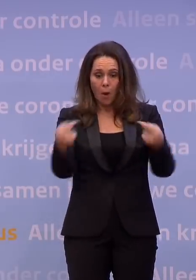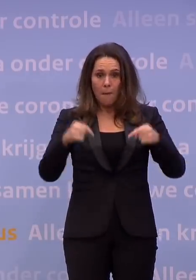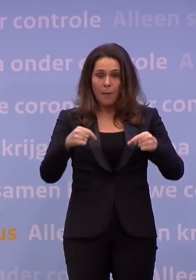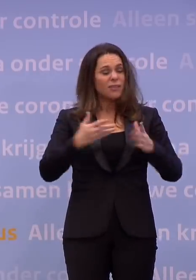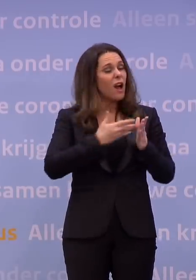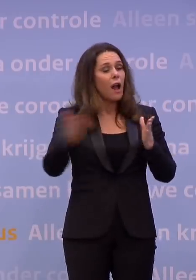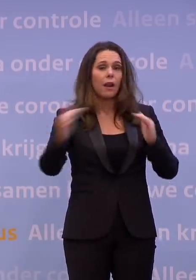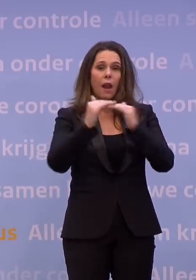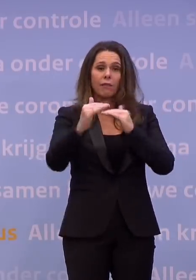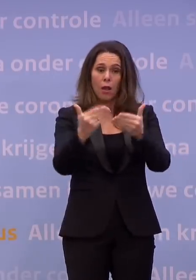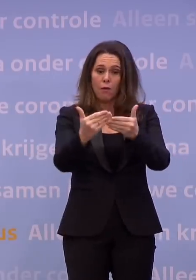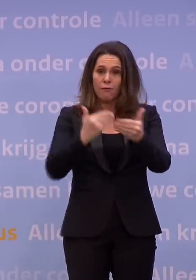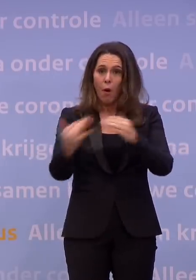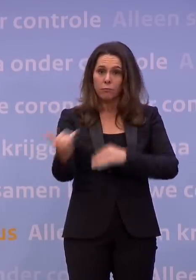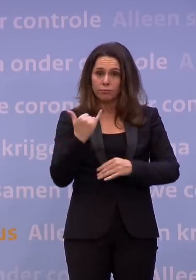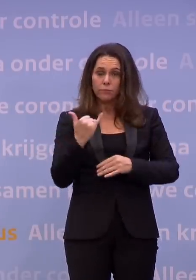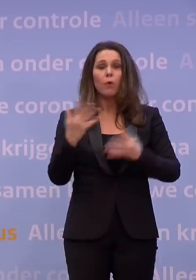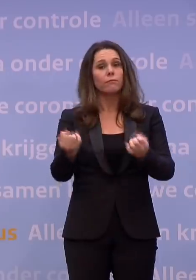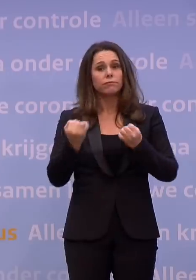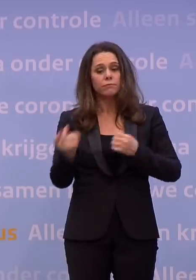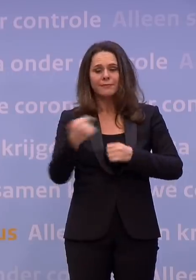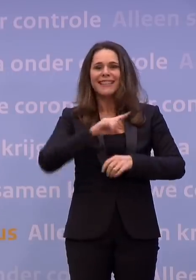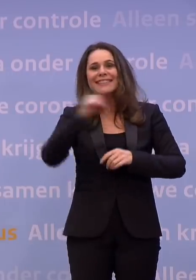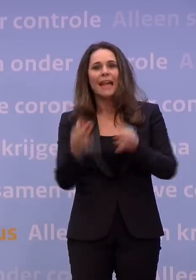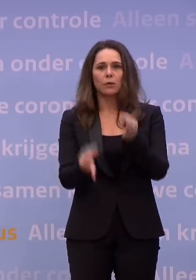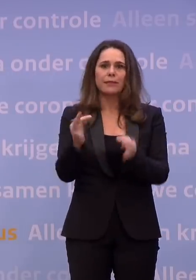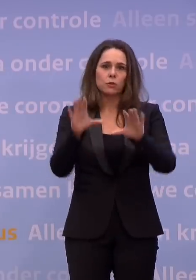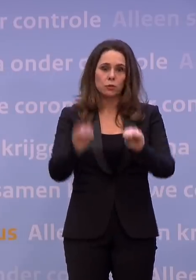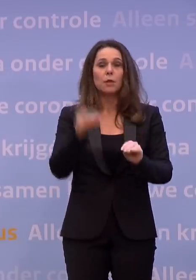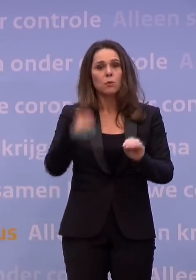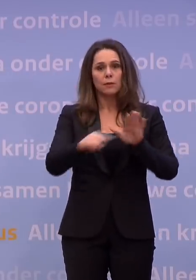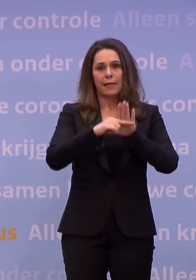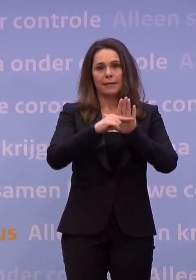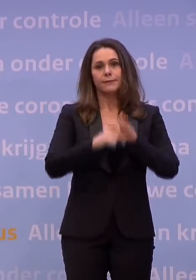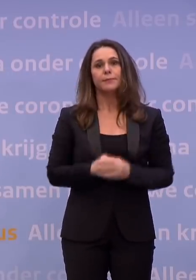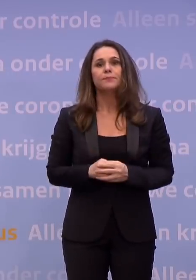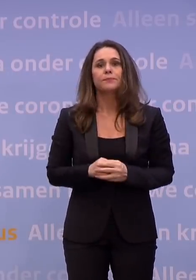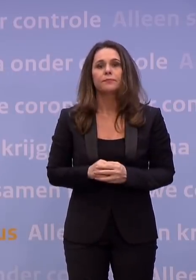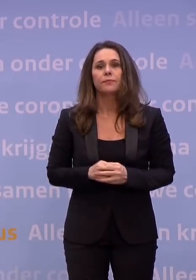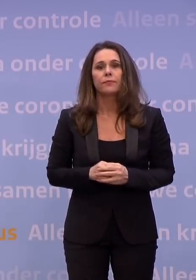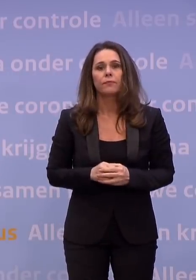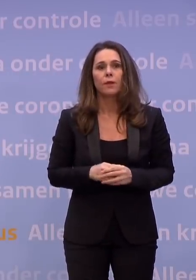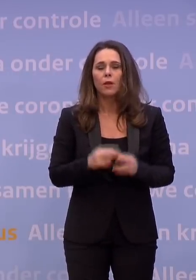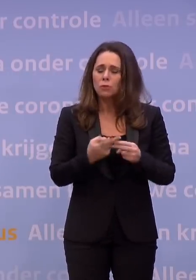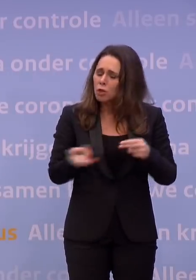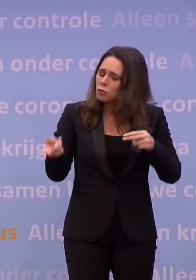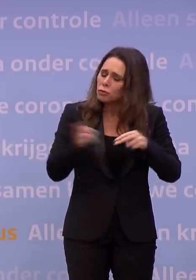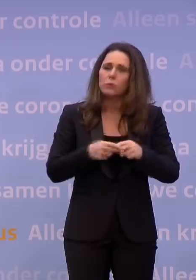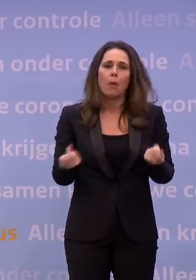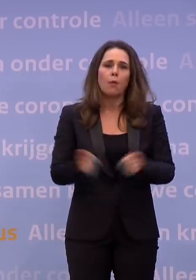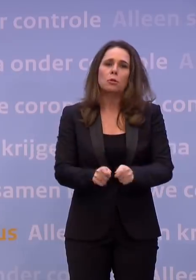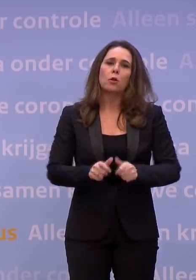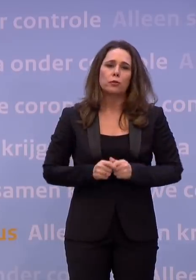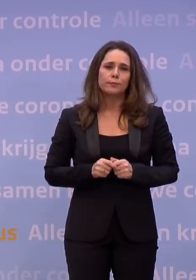vlak voor vertrek naar ons land ook een sneltest te doen, die uiteraard ook negatief moet zijn. Dus een dubbel slot op de deur.